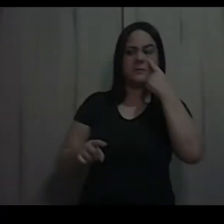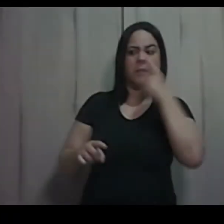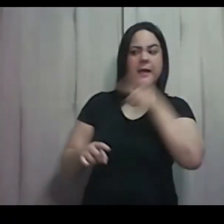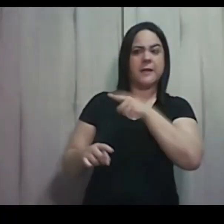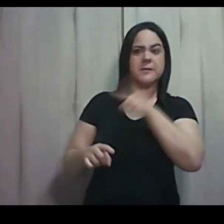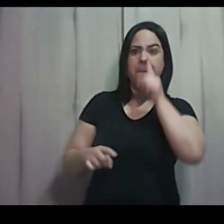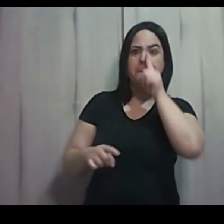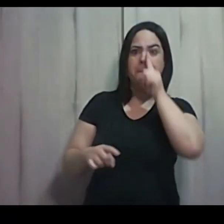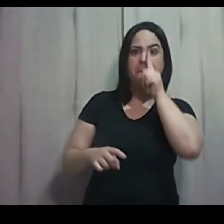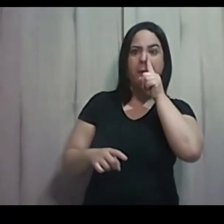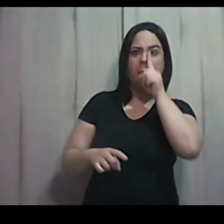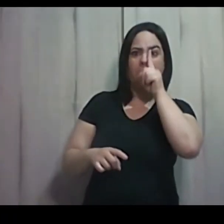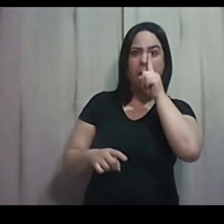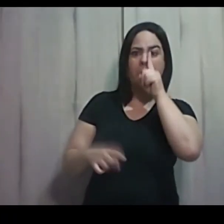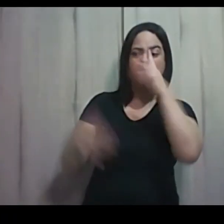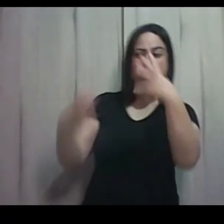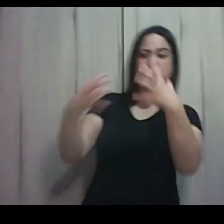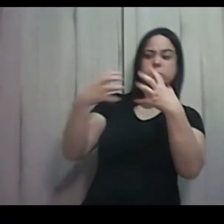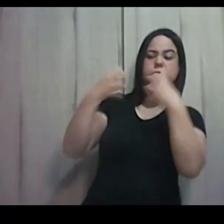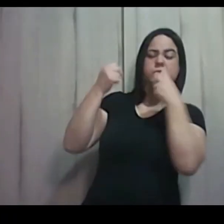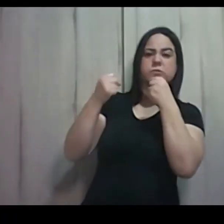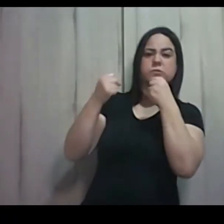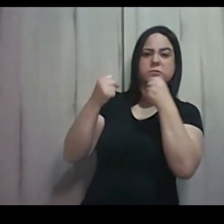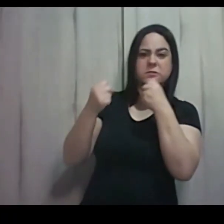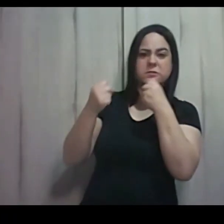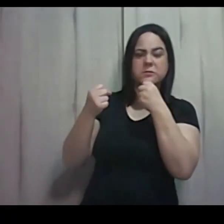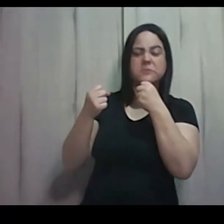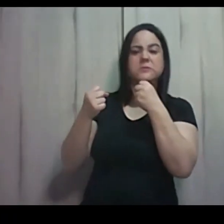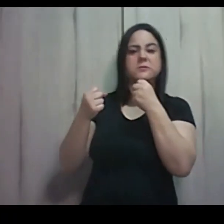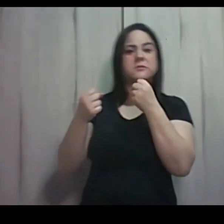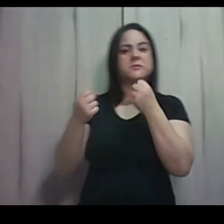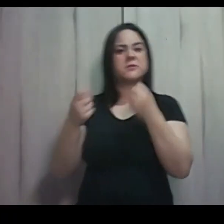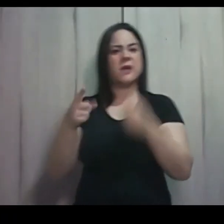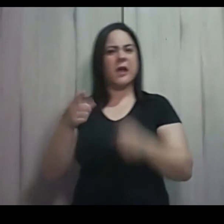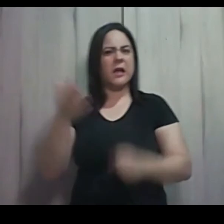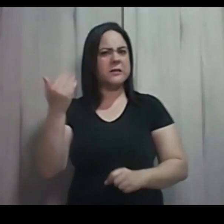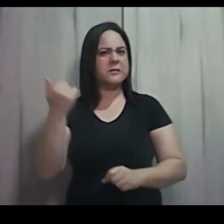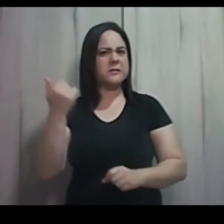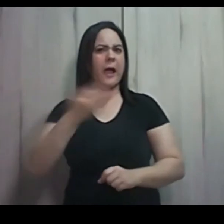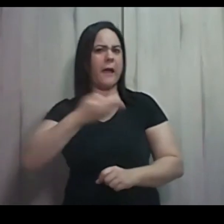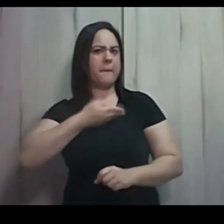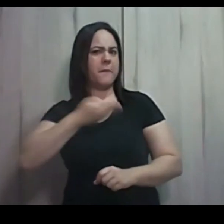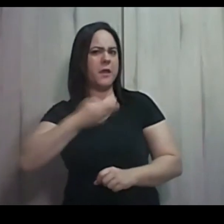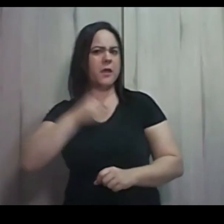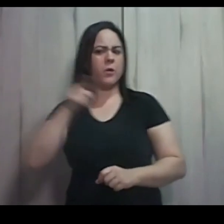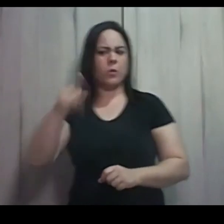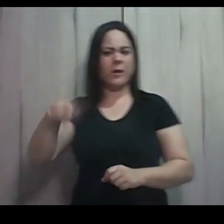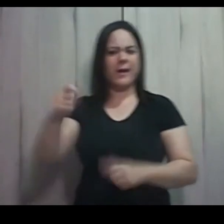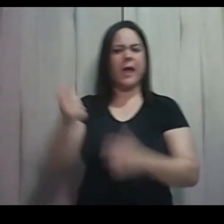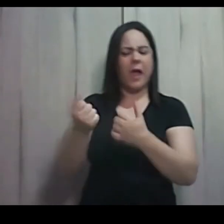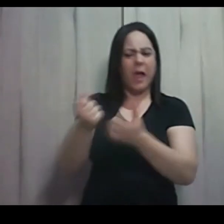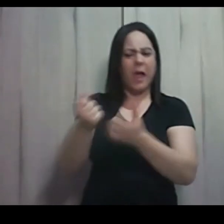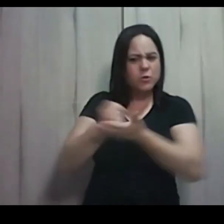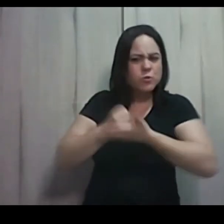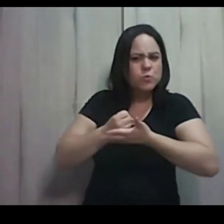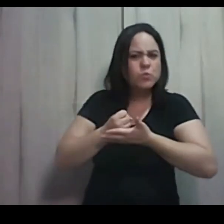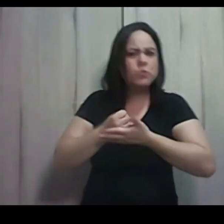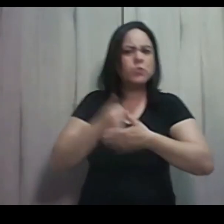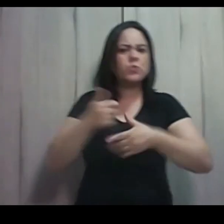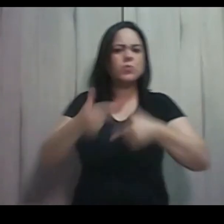Uma ameaça, é mole? Eram amigos, eram ajudadores, parceiros do mesmo projeto, e agora se